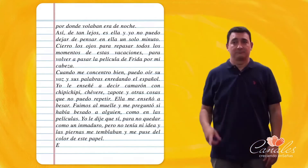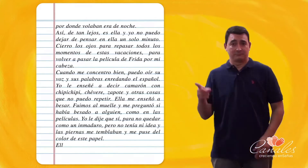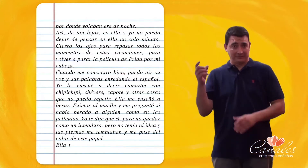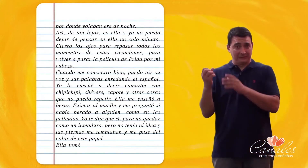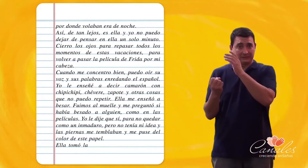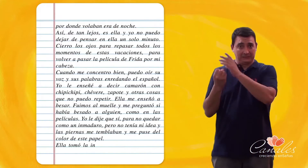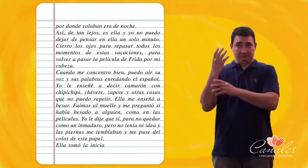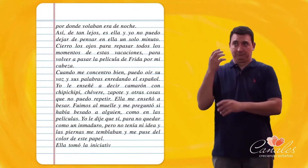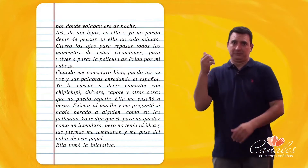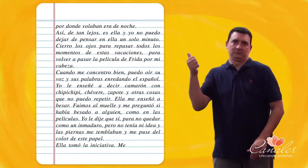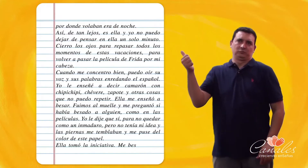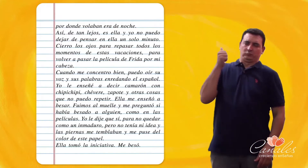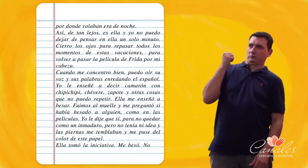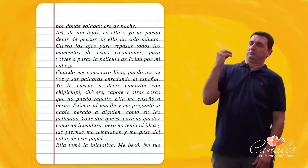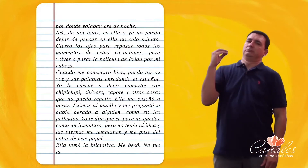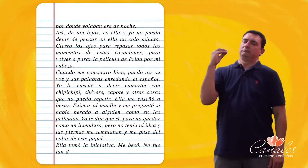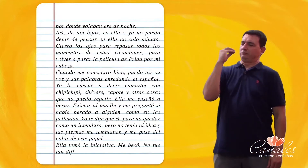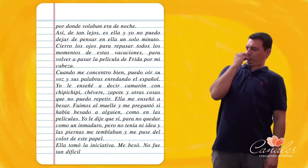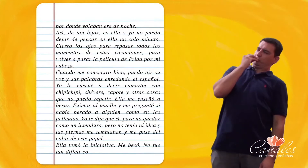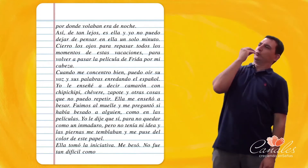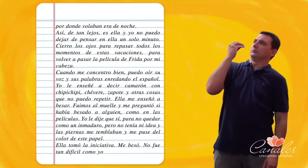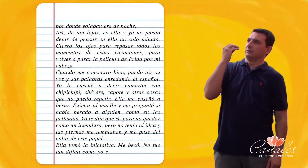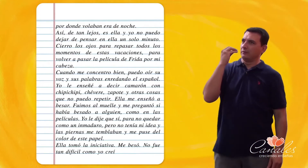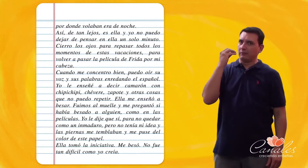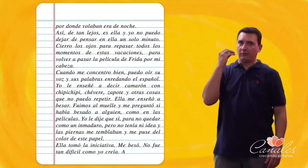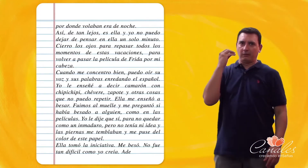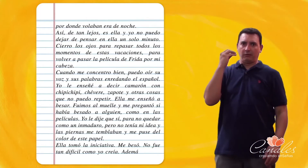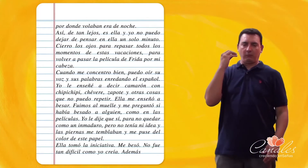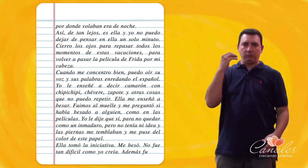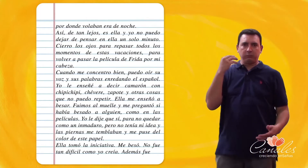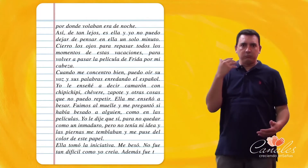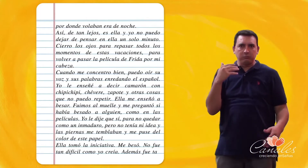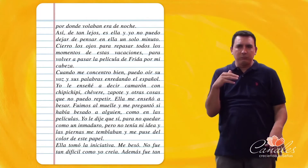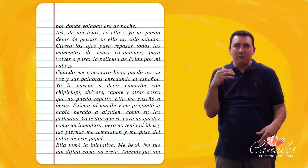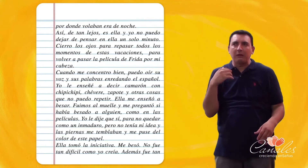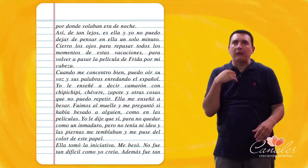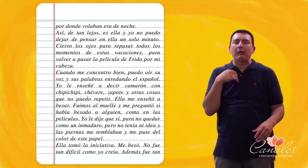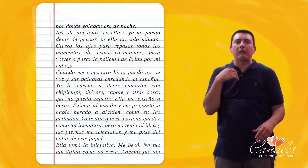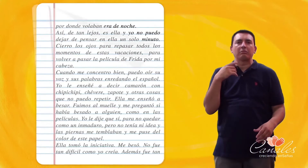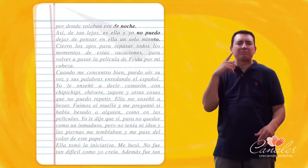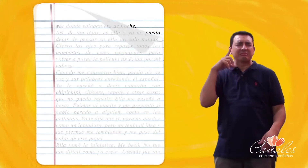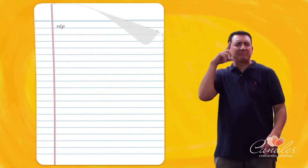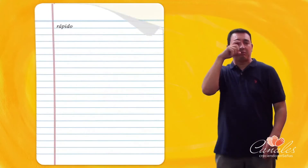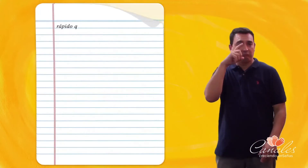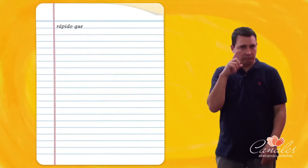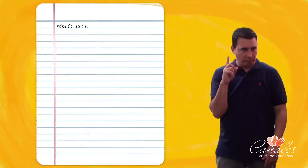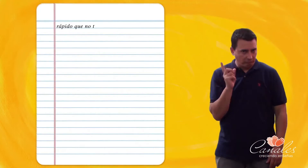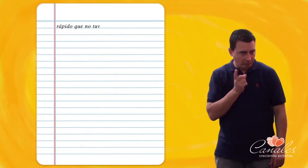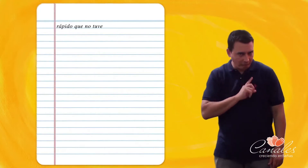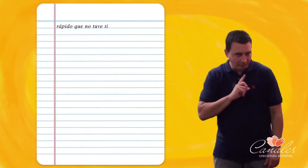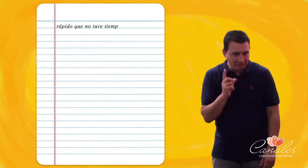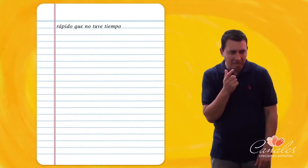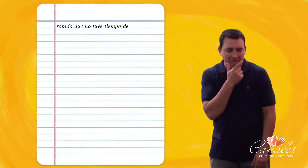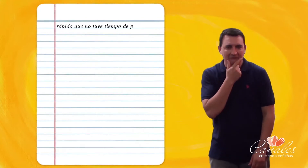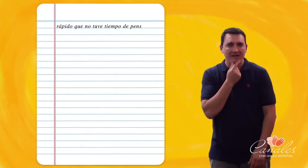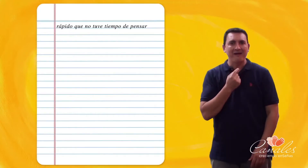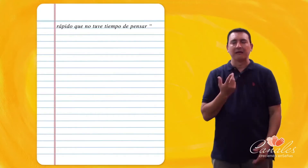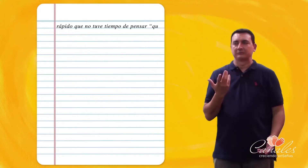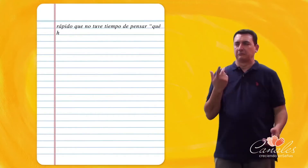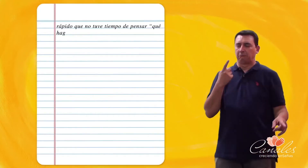Ella tomó La iniciativa Me besó No fue tan difícil Como yo creía Además fue tan rápido Que no tuve tiempo De